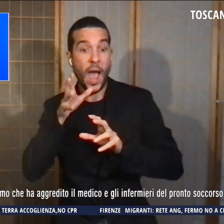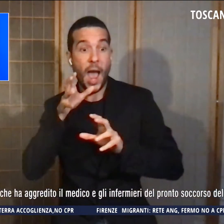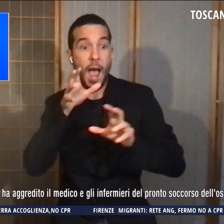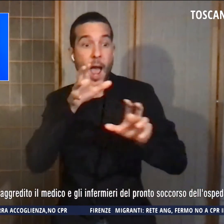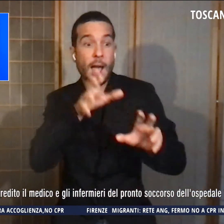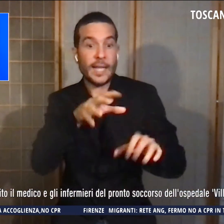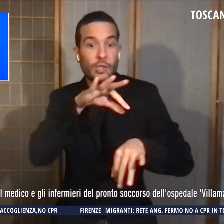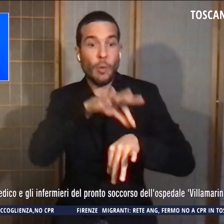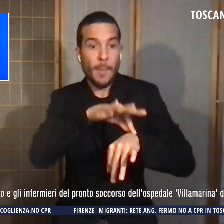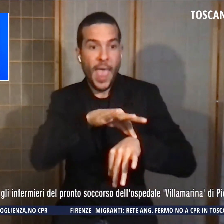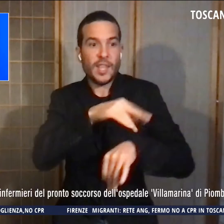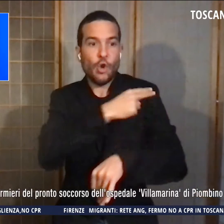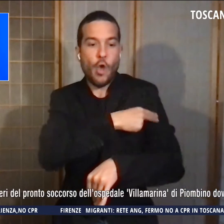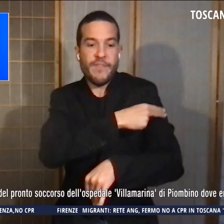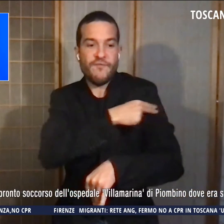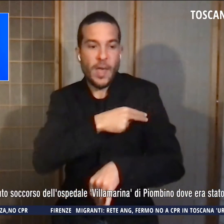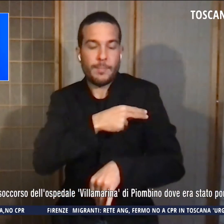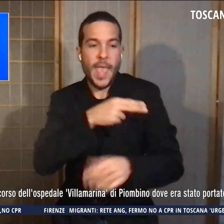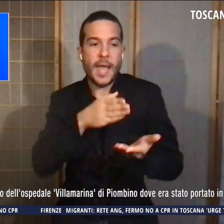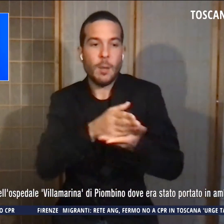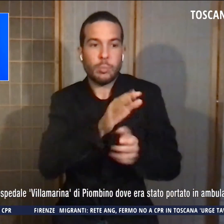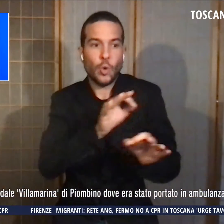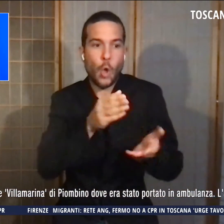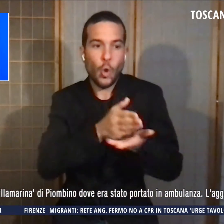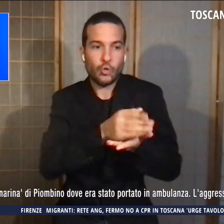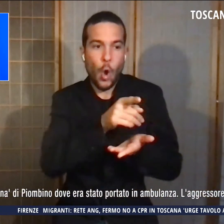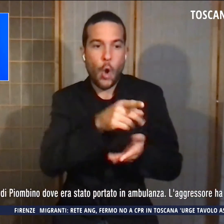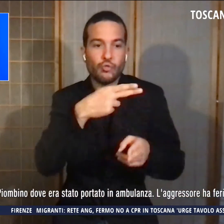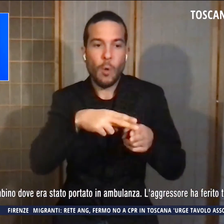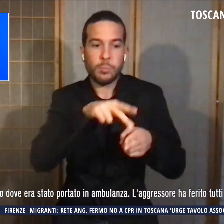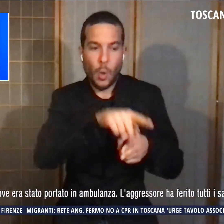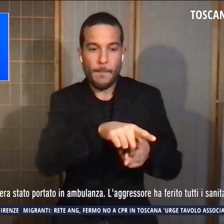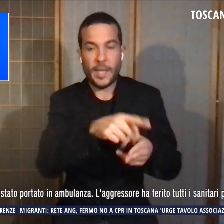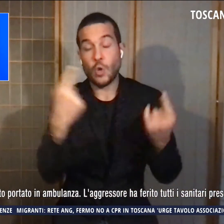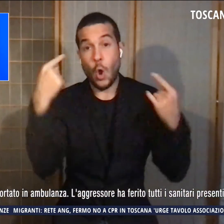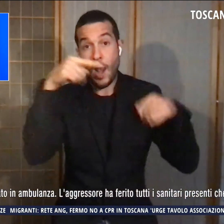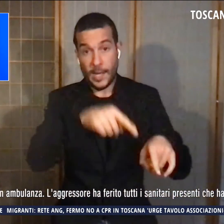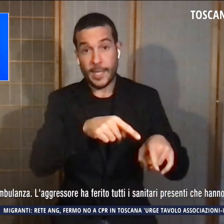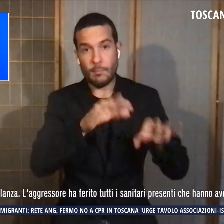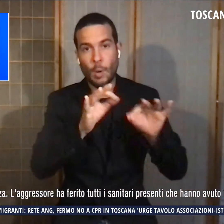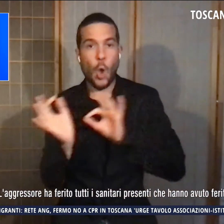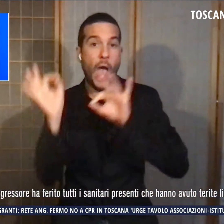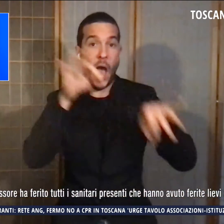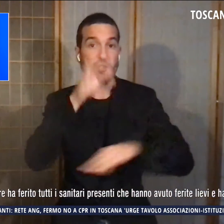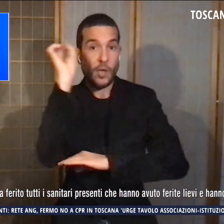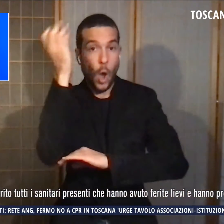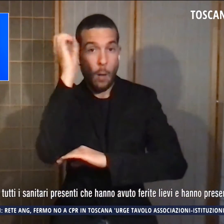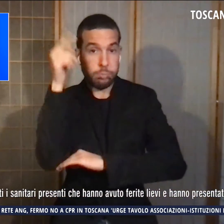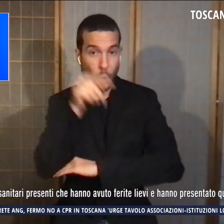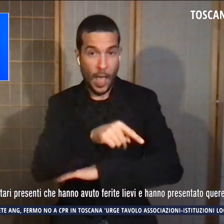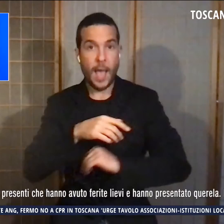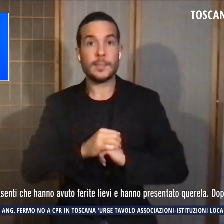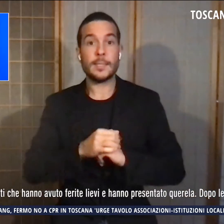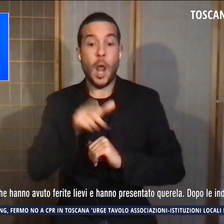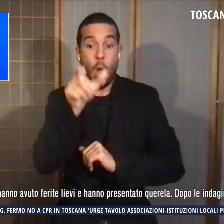soccorso dell'ospedale di Piombino dove era stato portato in ambulanza. L'aggressore ha ferito tutti i